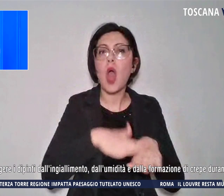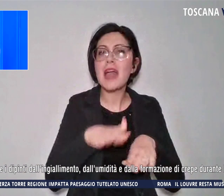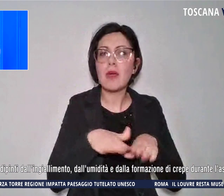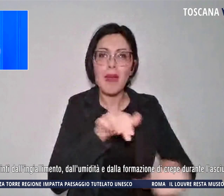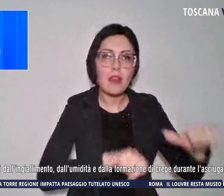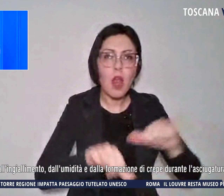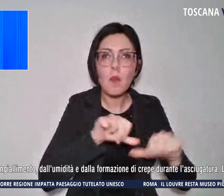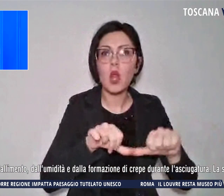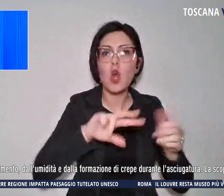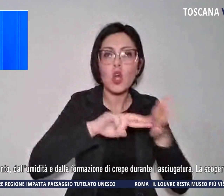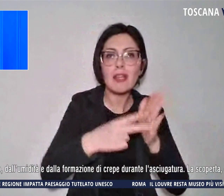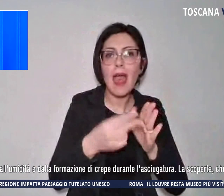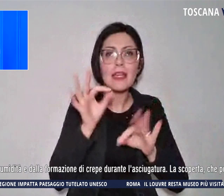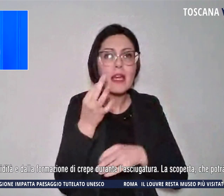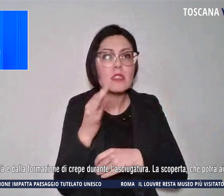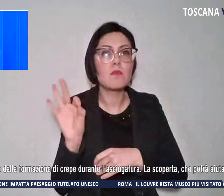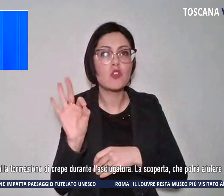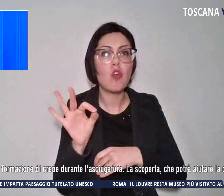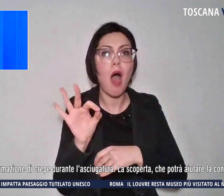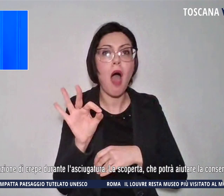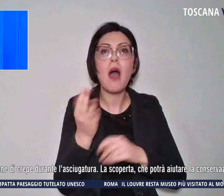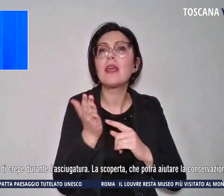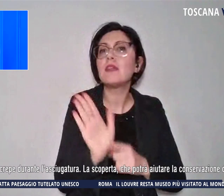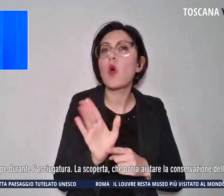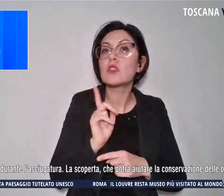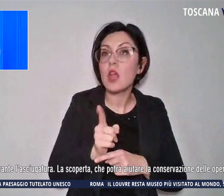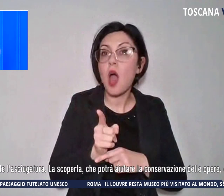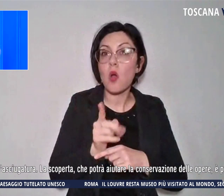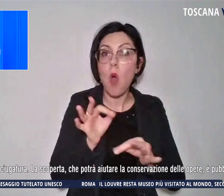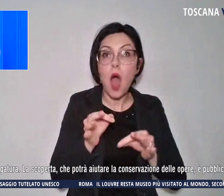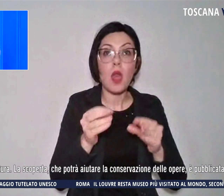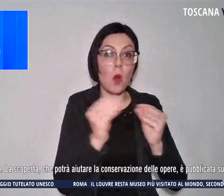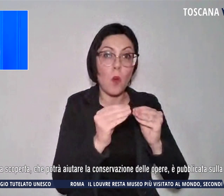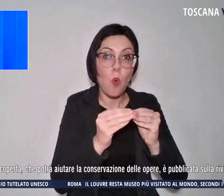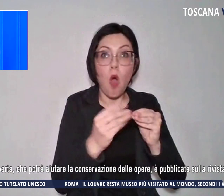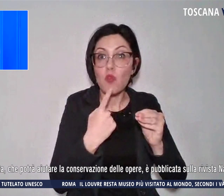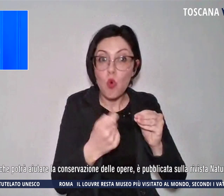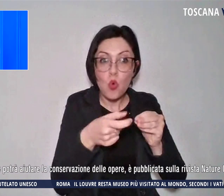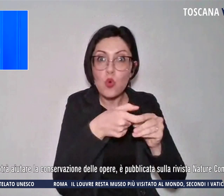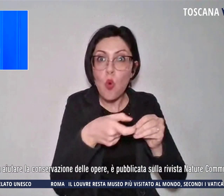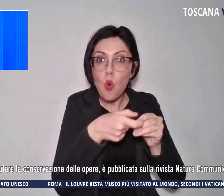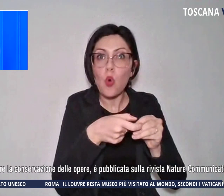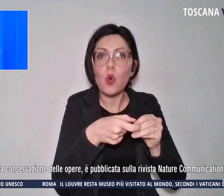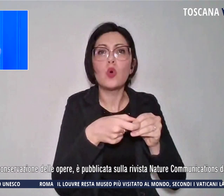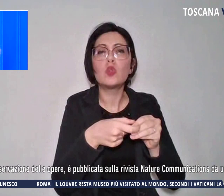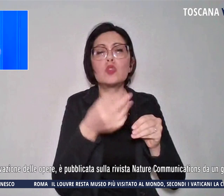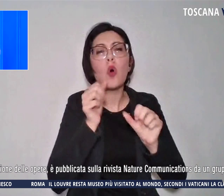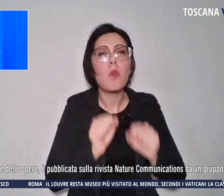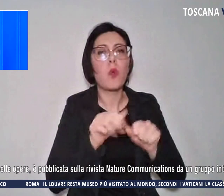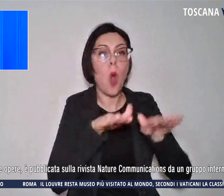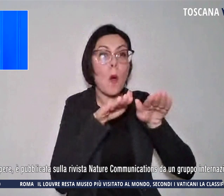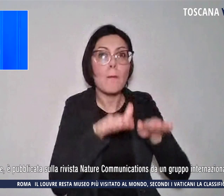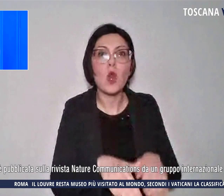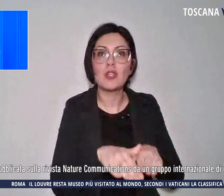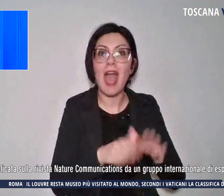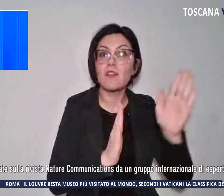dimostrano che le proteine usate come additivo permettono di proteggere i dipinti dall'ingiallimento,